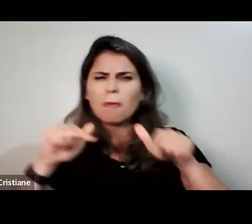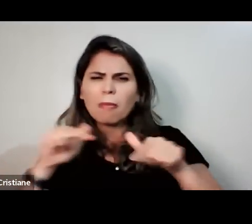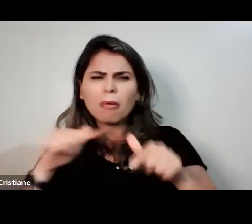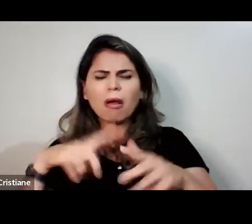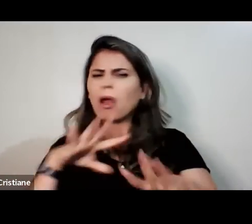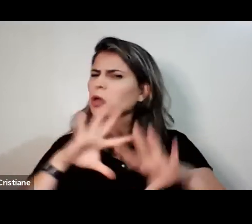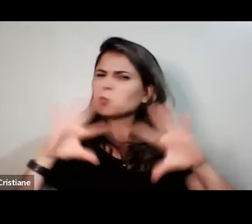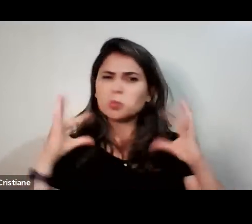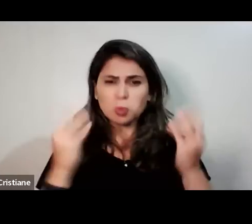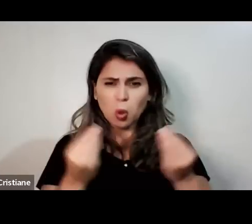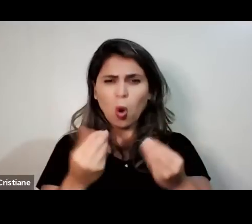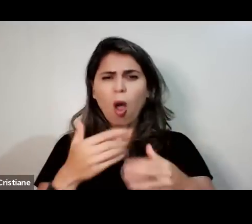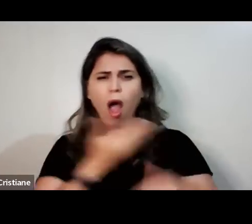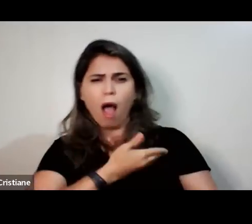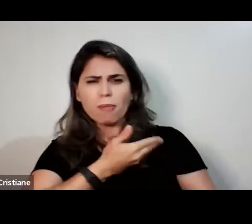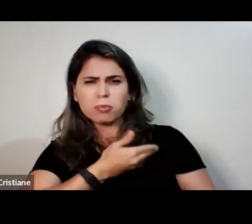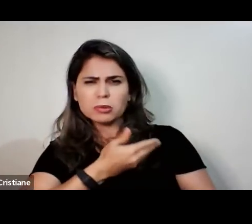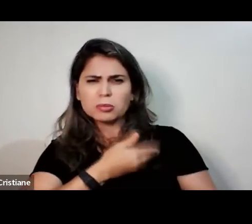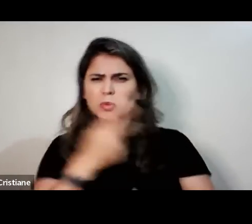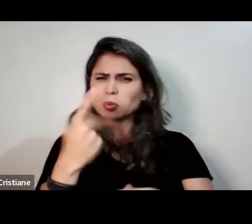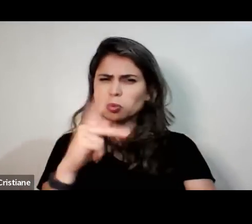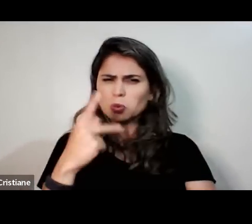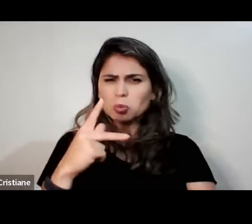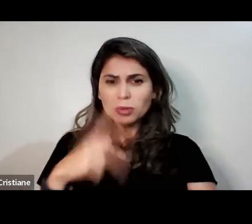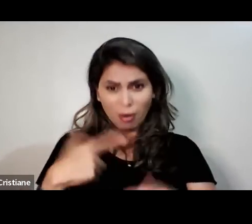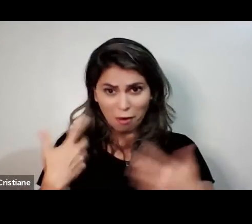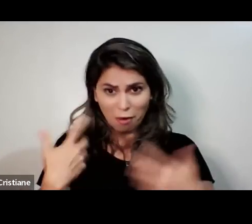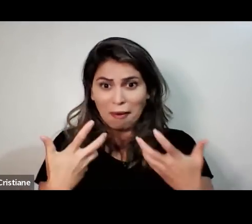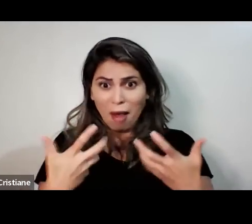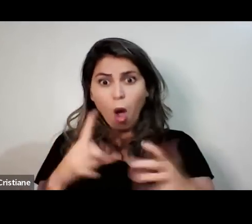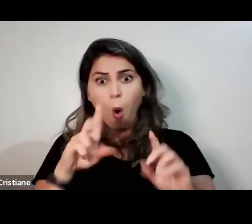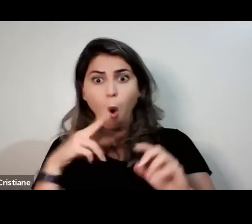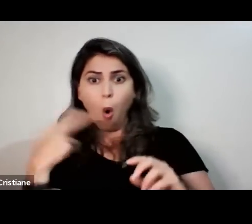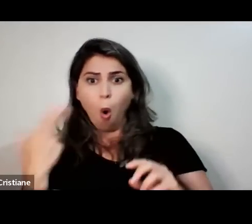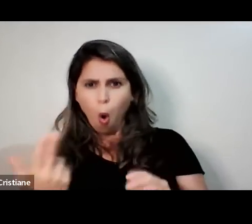e dos amigos que você coloque. Do condomínio.